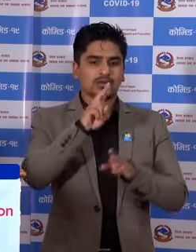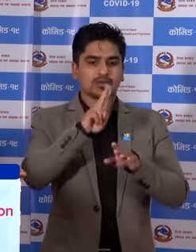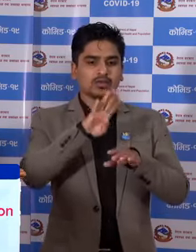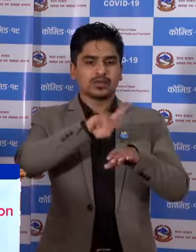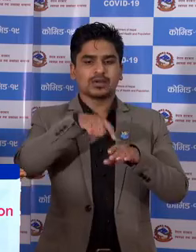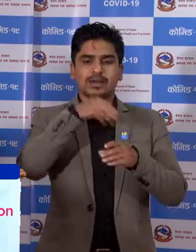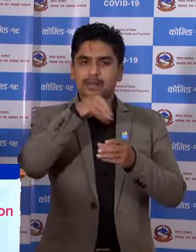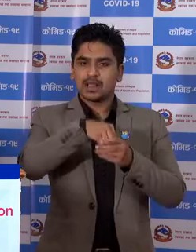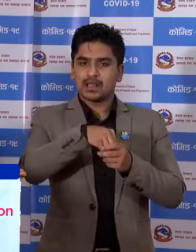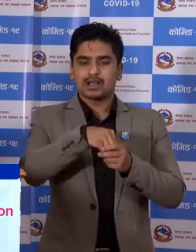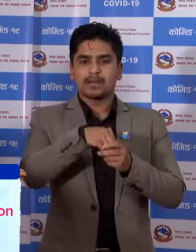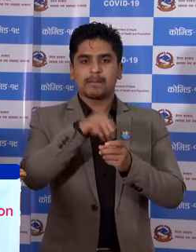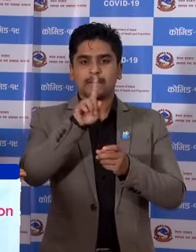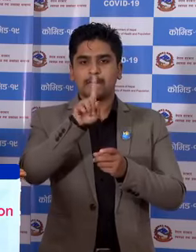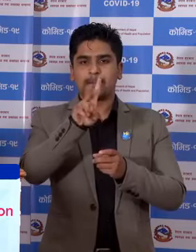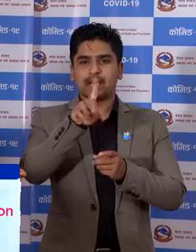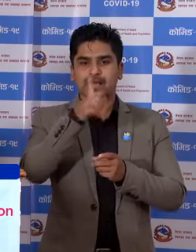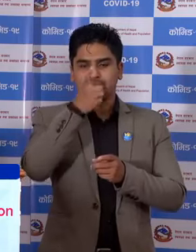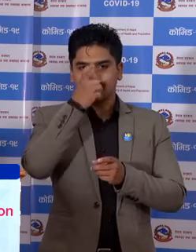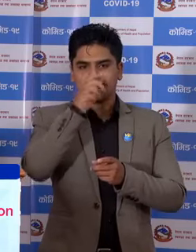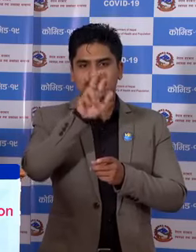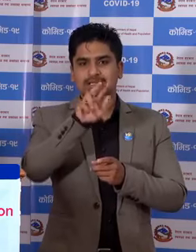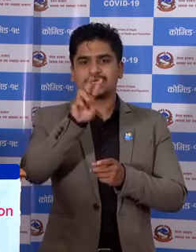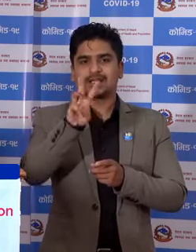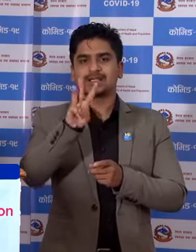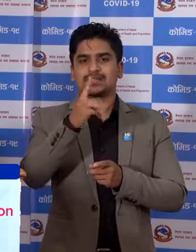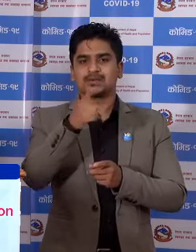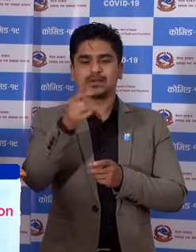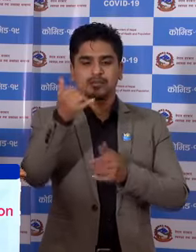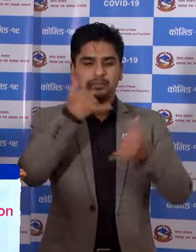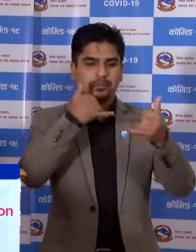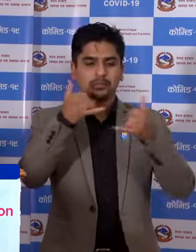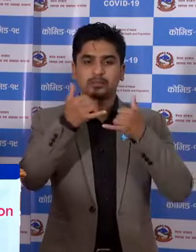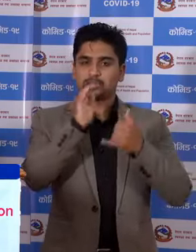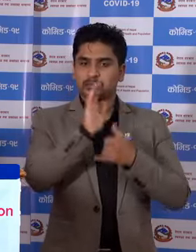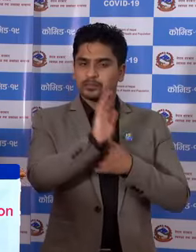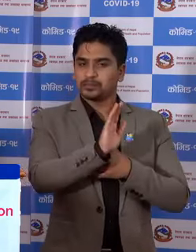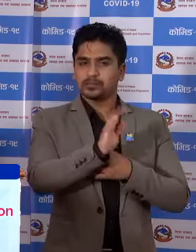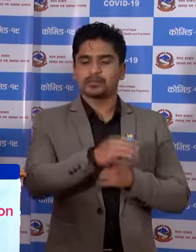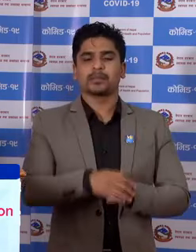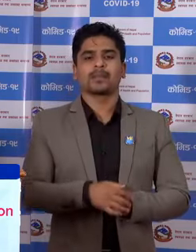को 24 गंटा मैं 12 से 83 ओटा कॉल प्राप्तवायको छा